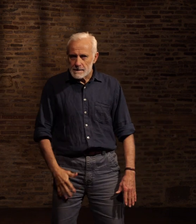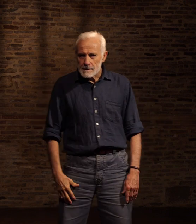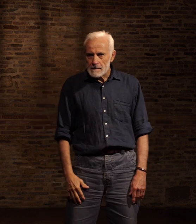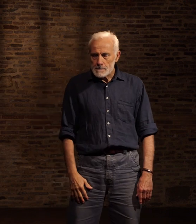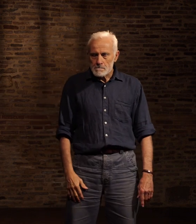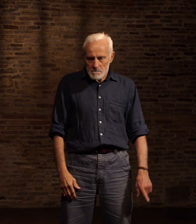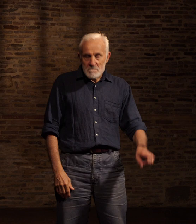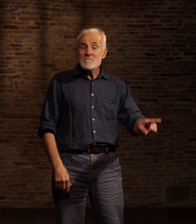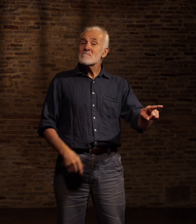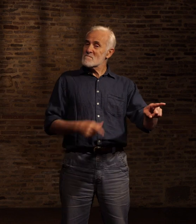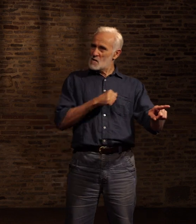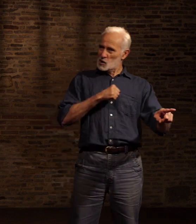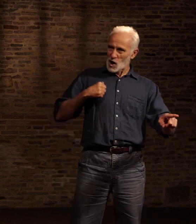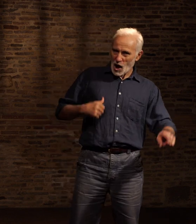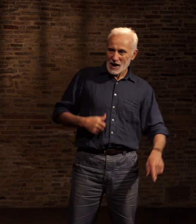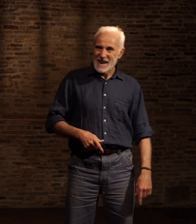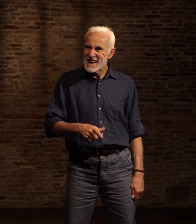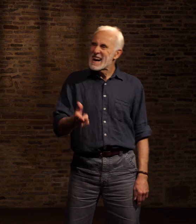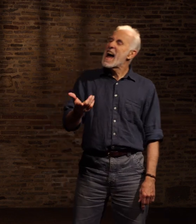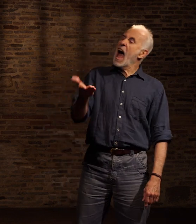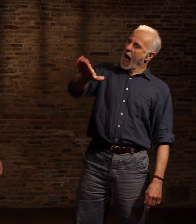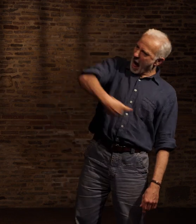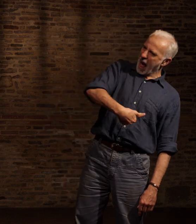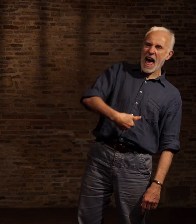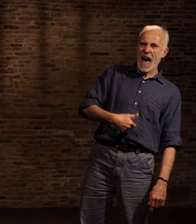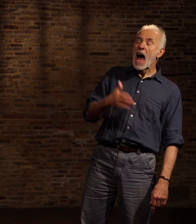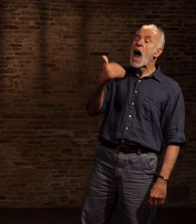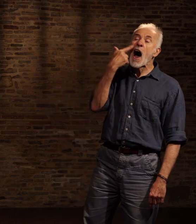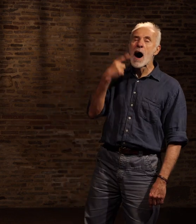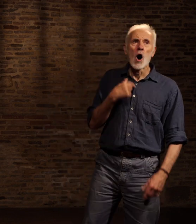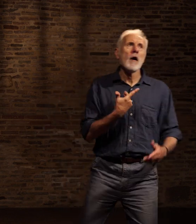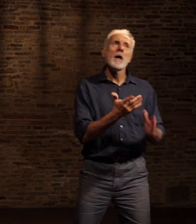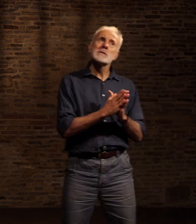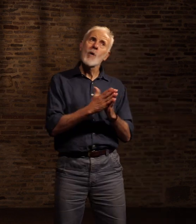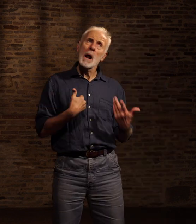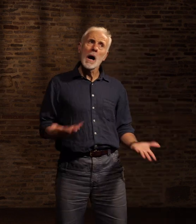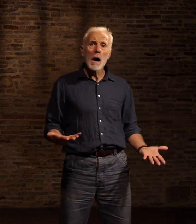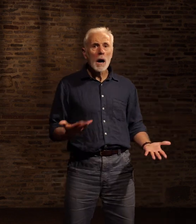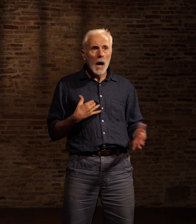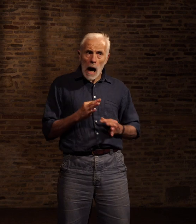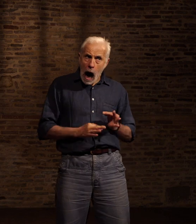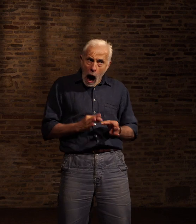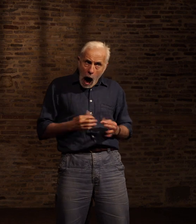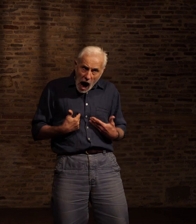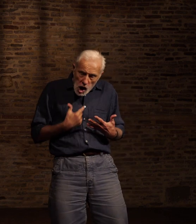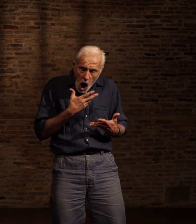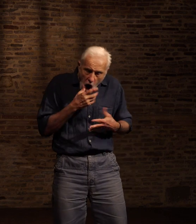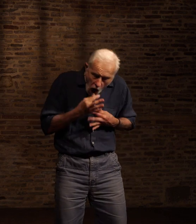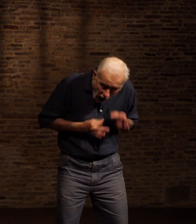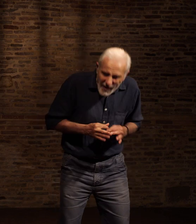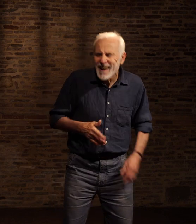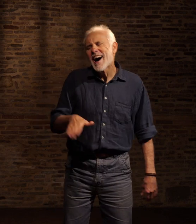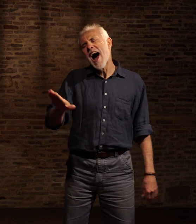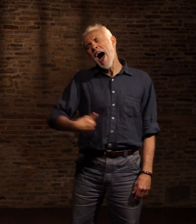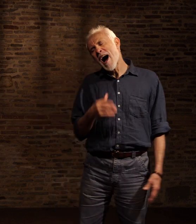Shintok est sorti de la salle d'eau au moins pointant du doigt Allez c'est à toi maintenant S'il vous plaît Shintok, je n'ai rien fait Allez